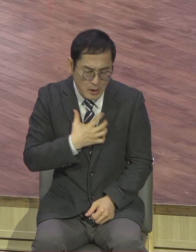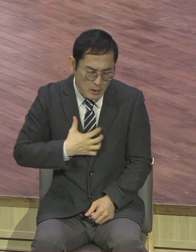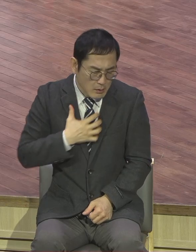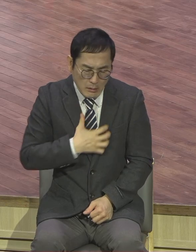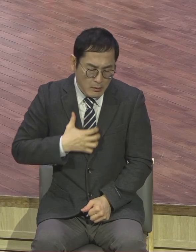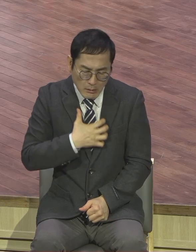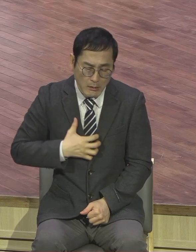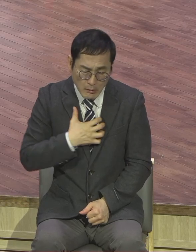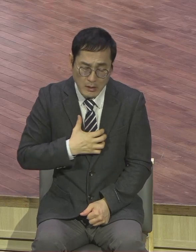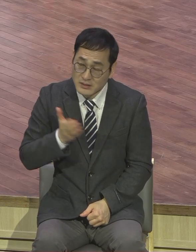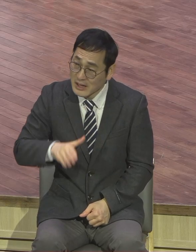고통 중에 있는데